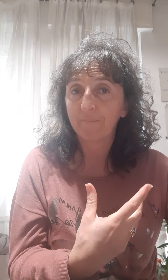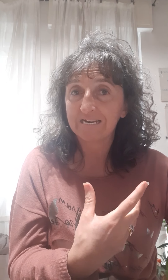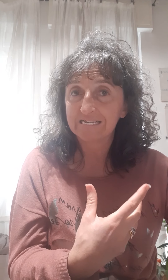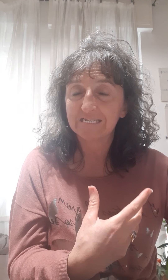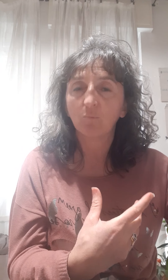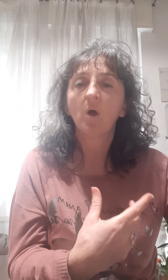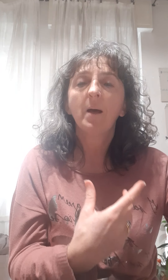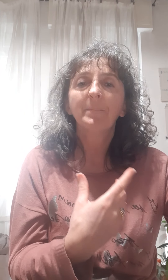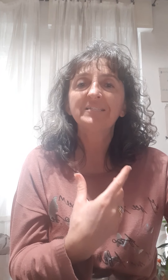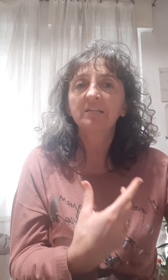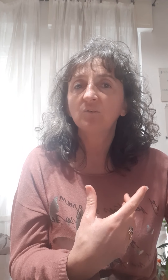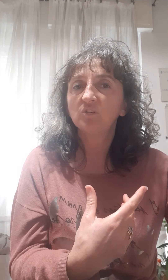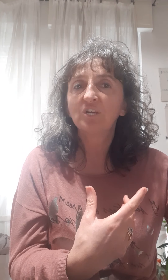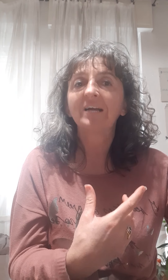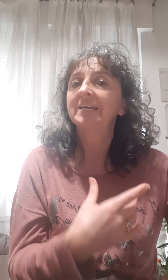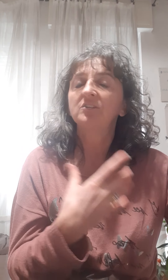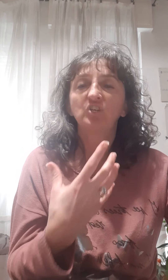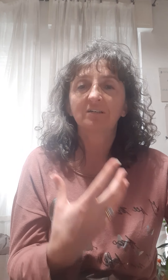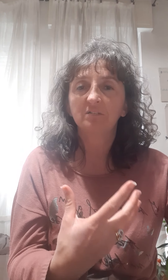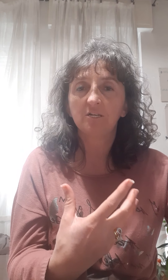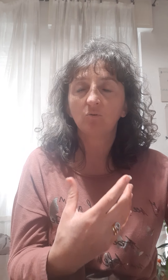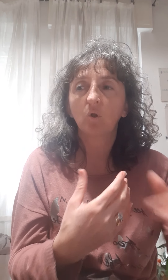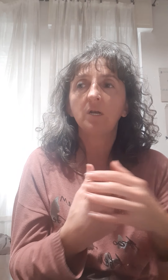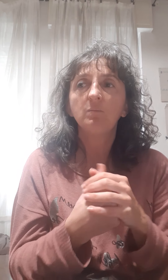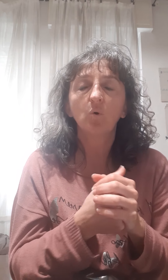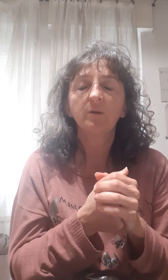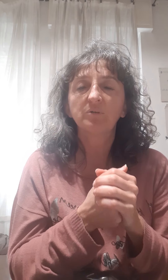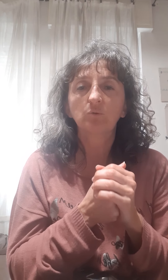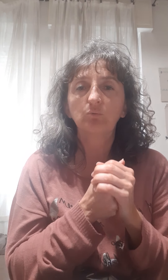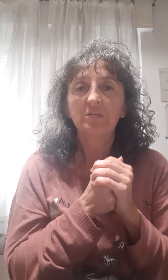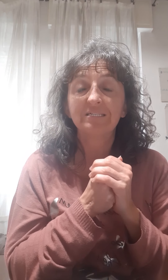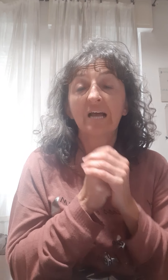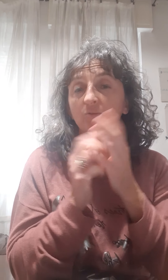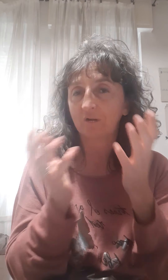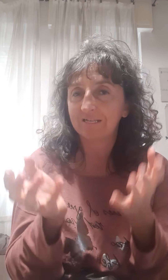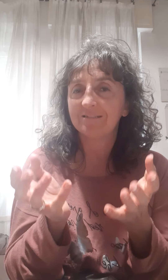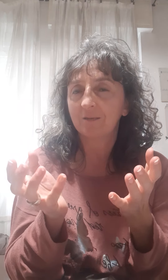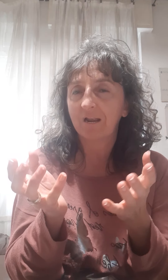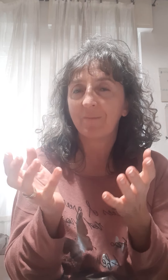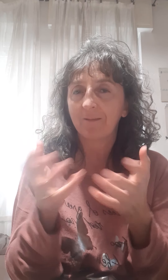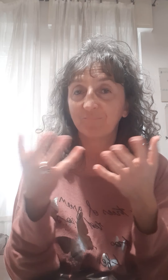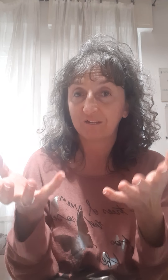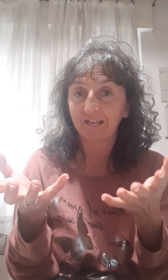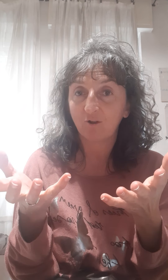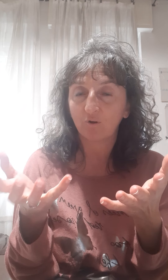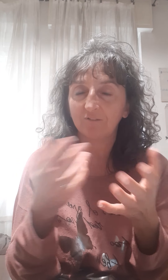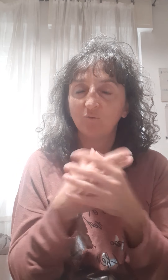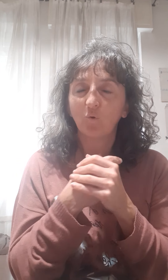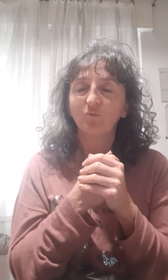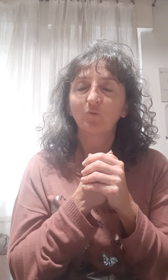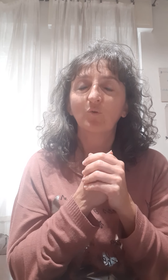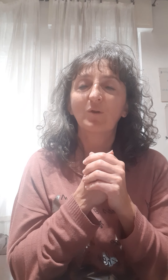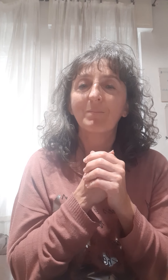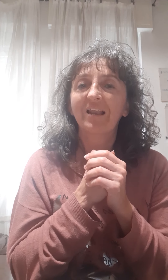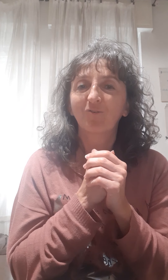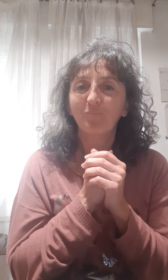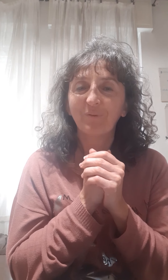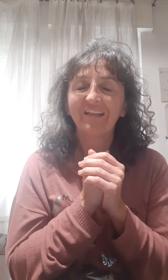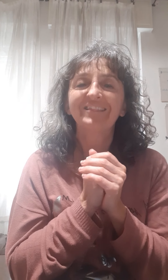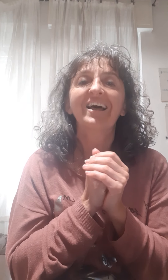benissimo. Pensate invece anche al giardino, il limone può essere utilizzato anche insieme alla menta, ecco che di nuovo sono una bella coppietta,